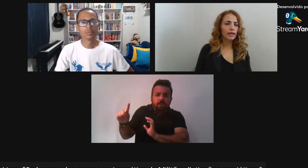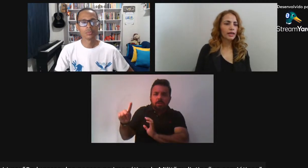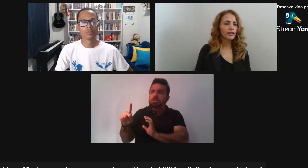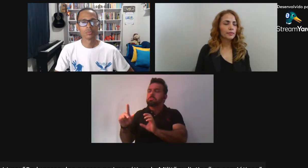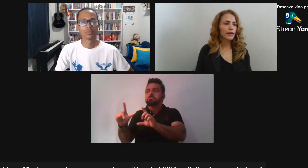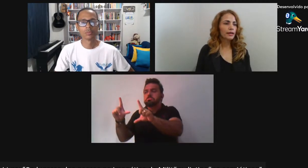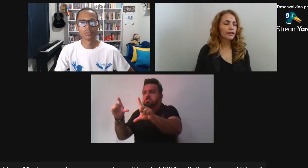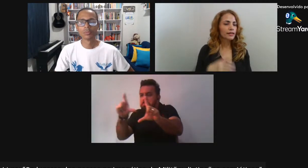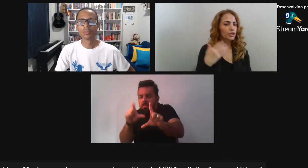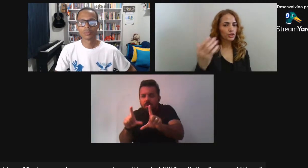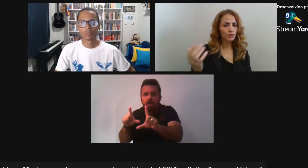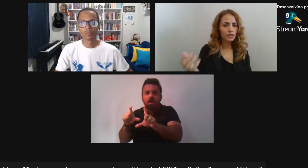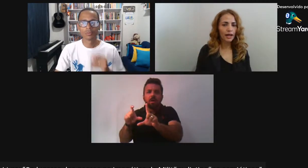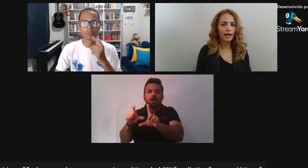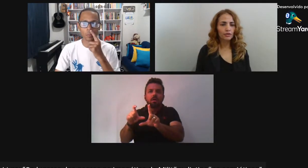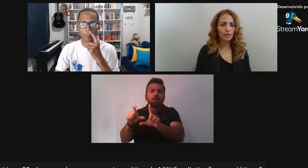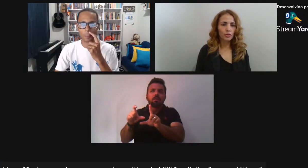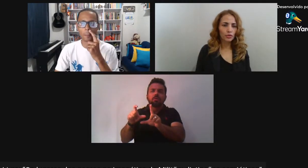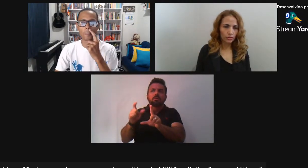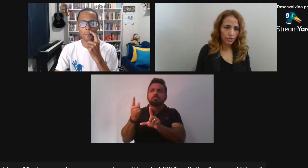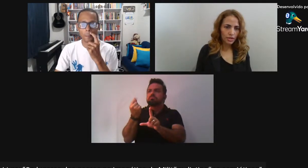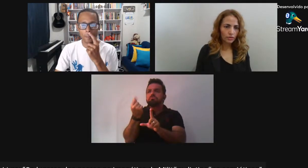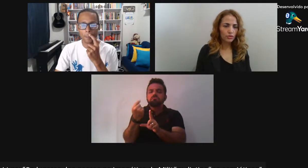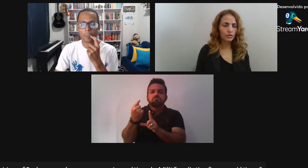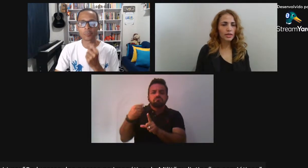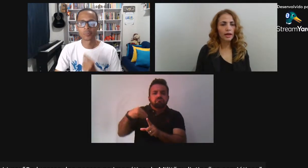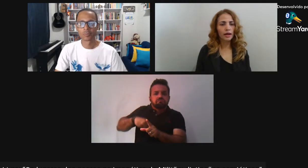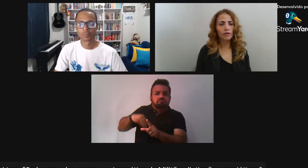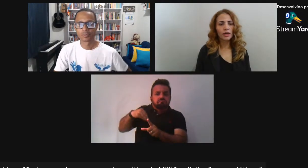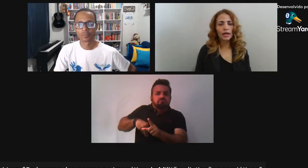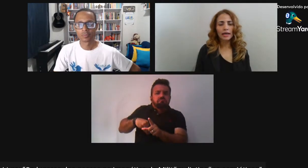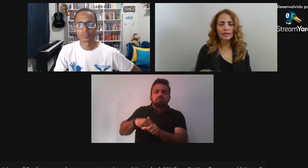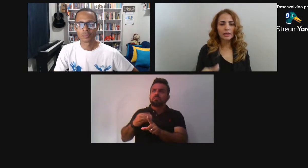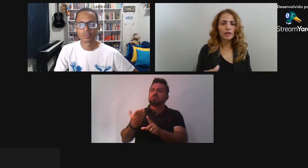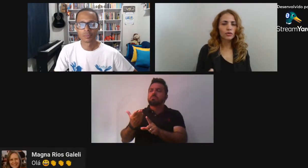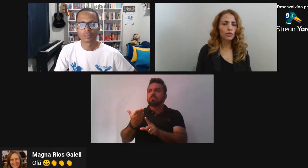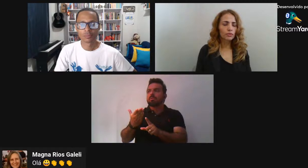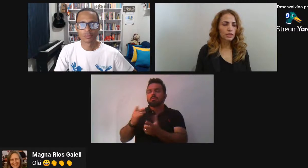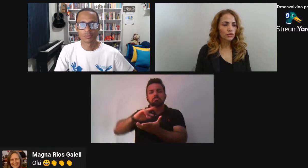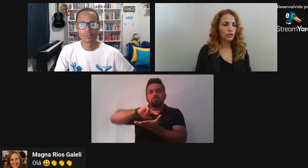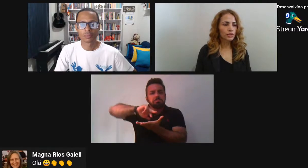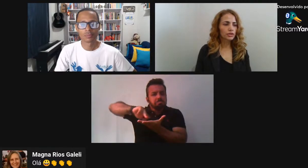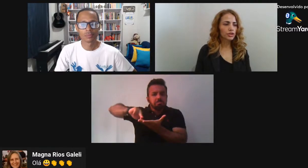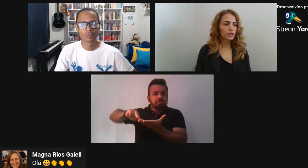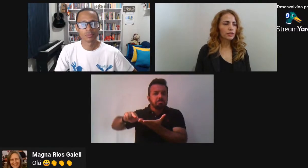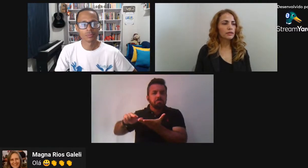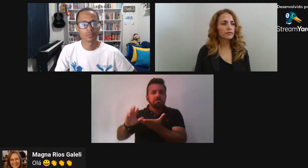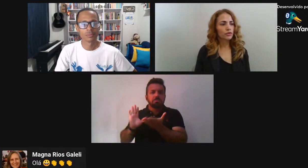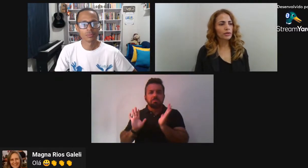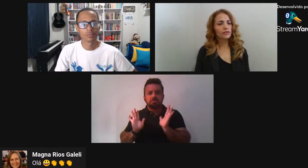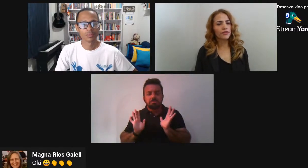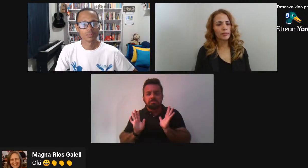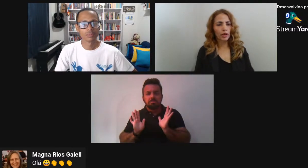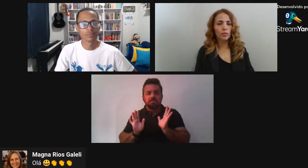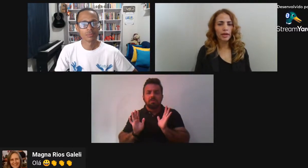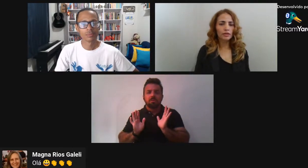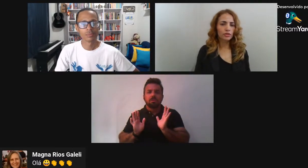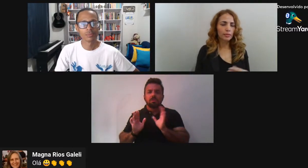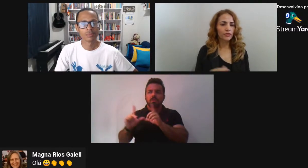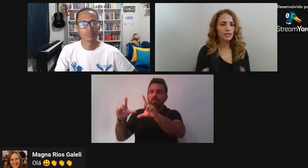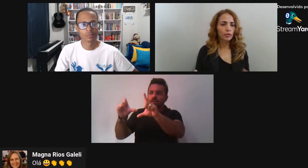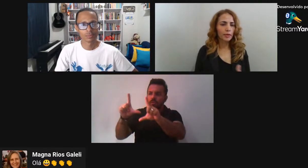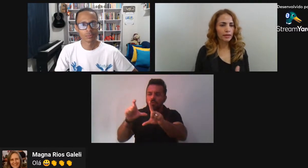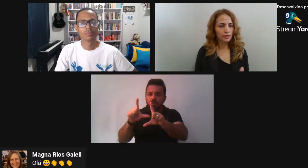Para garantir o status Promoção de status social Até trabalhou algumas questões De fotografia para